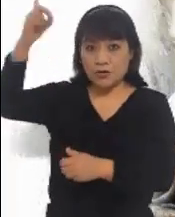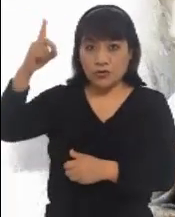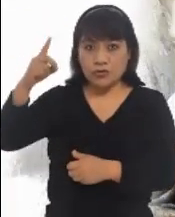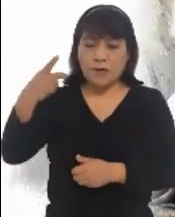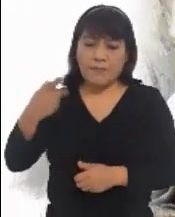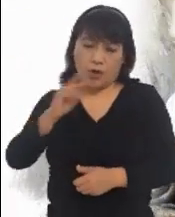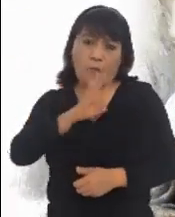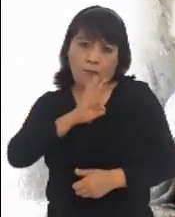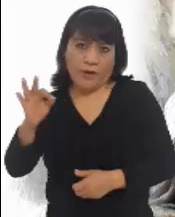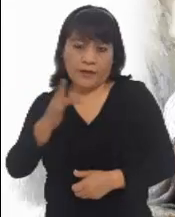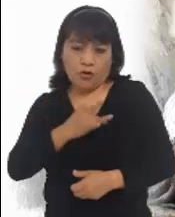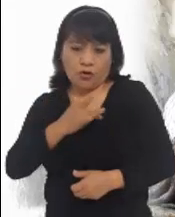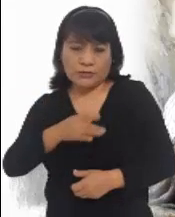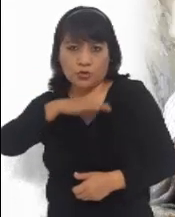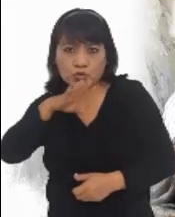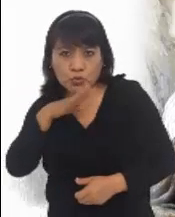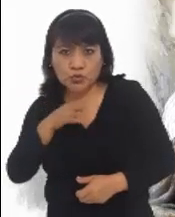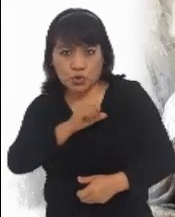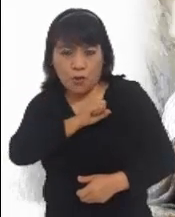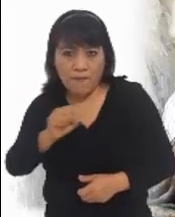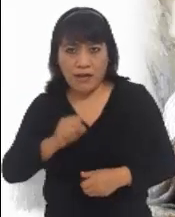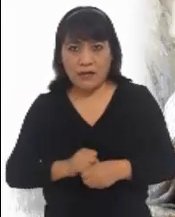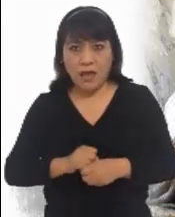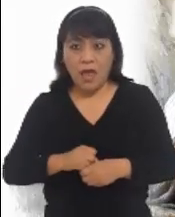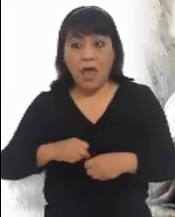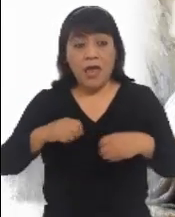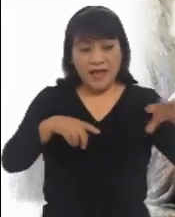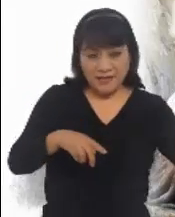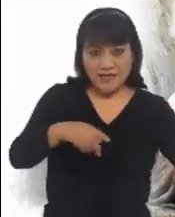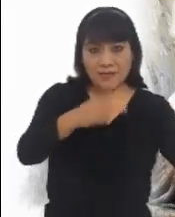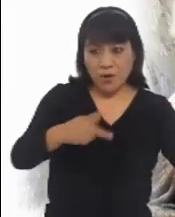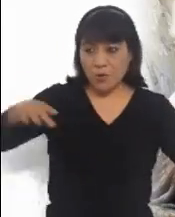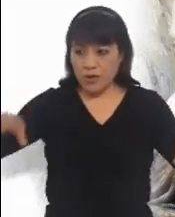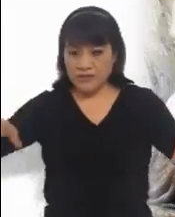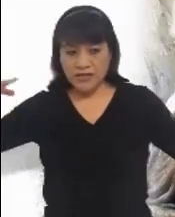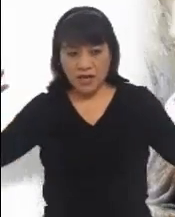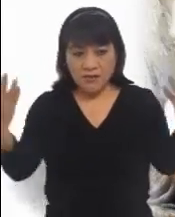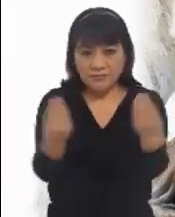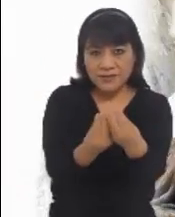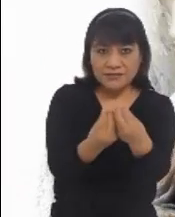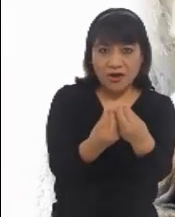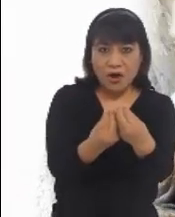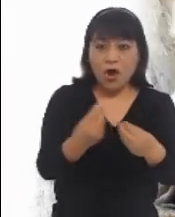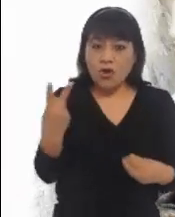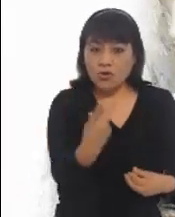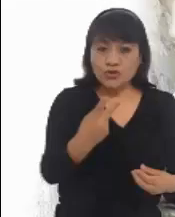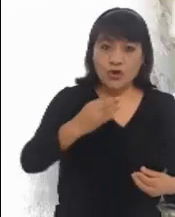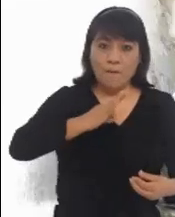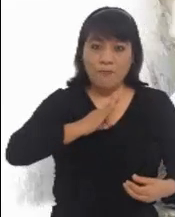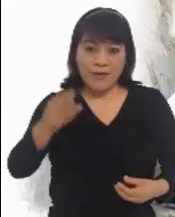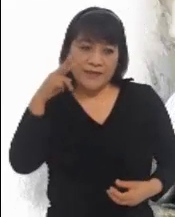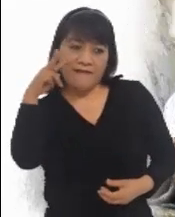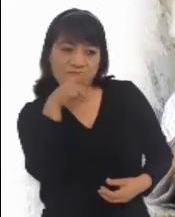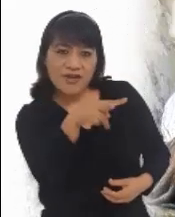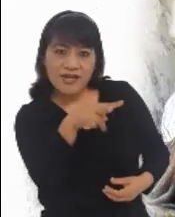corazón. Al mezclarse con los adoradores de otros dioses, puede caer en la fascinación de ídolos